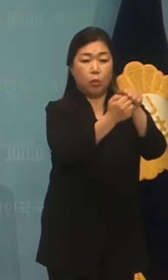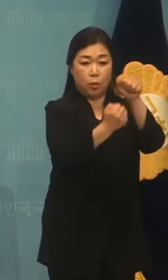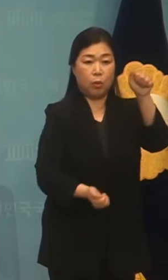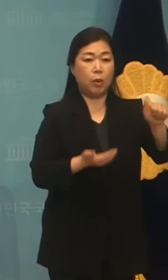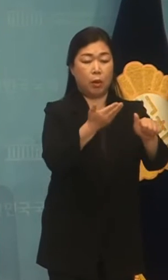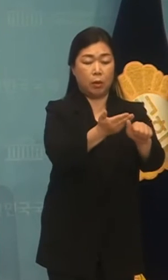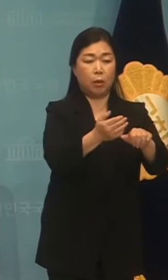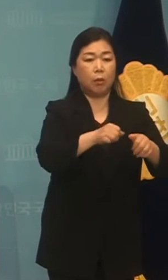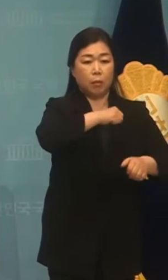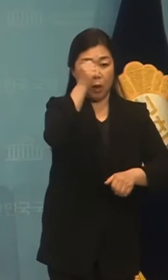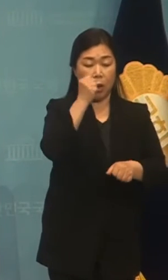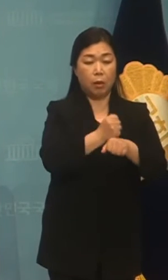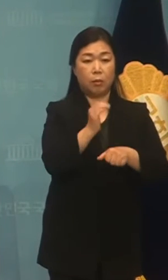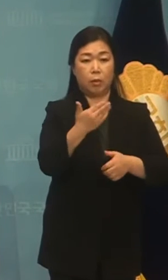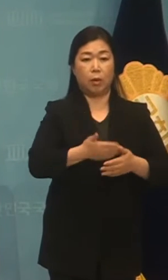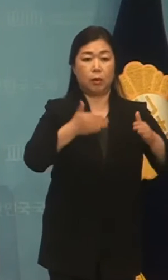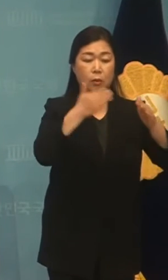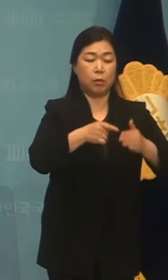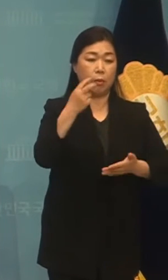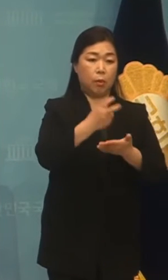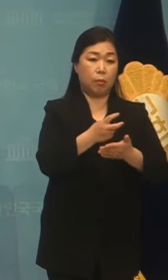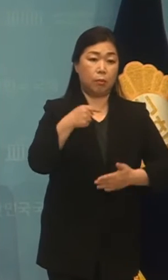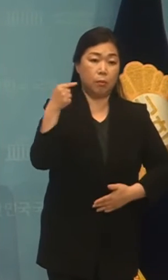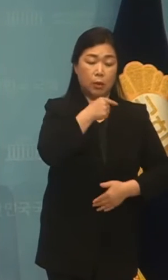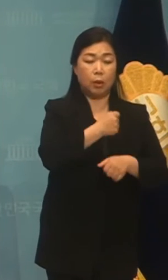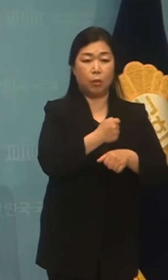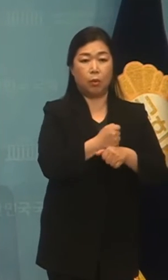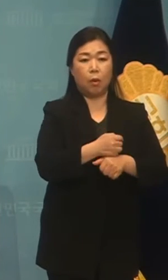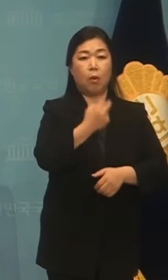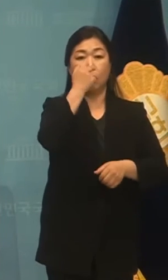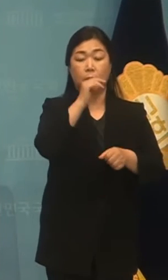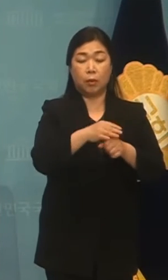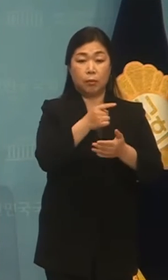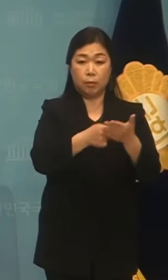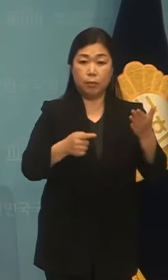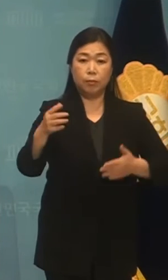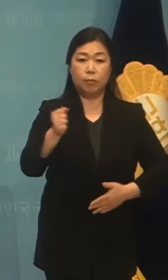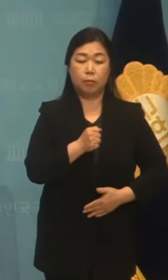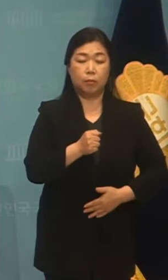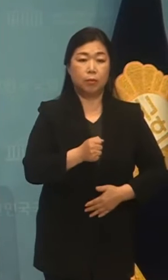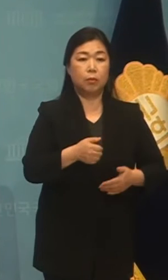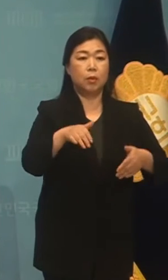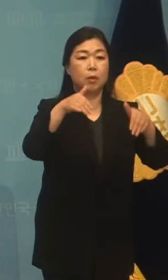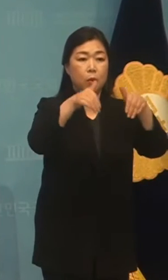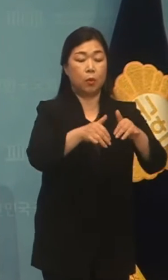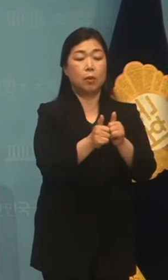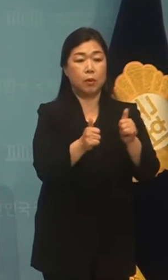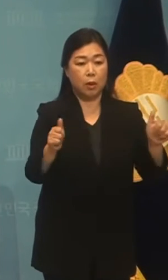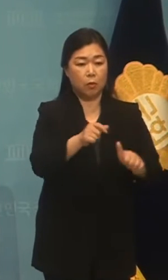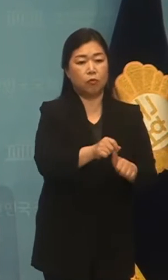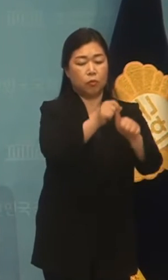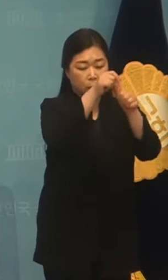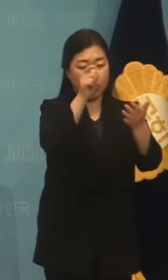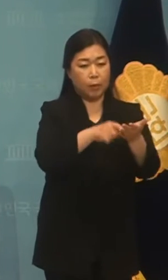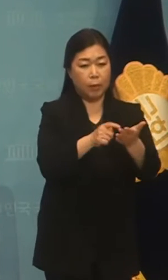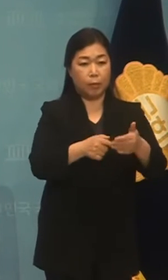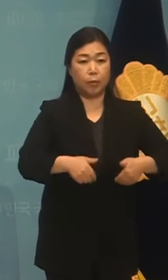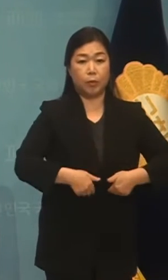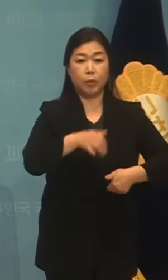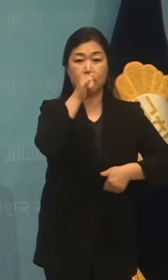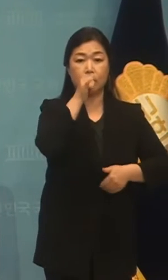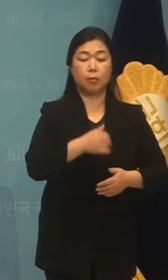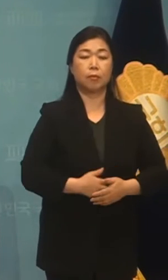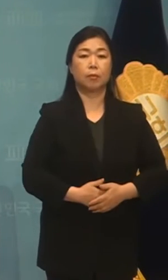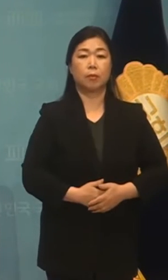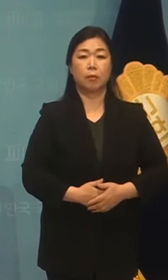이상직 의원에 대한 철저한 사업처리와 부당하게 피해를 입은 이스타항공 노동자들에 대한 교재가 심각하게 진행되어야 합니다.